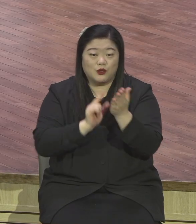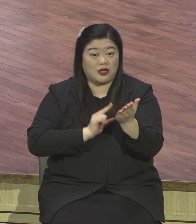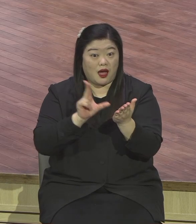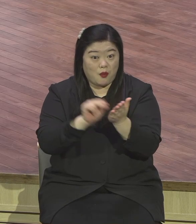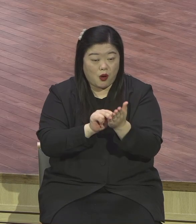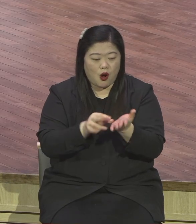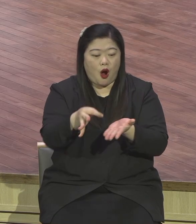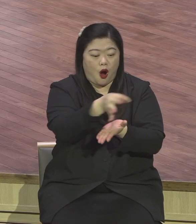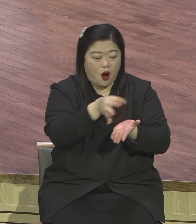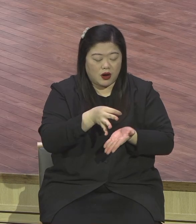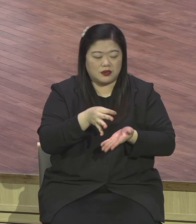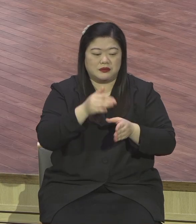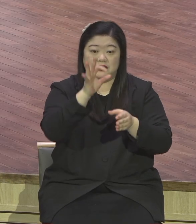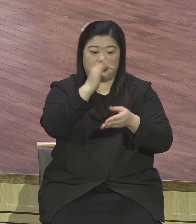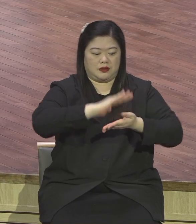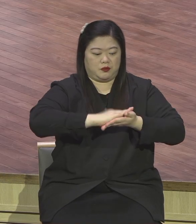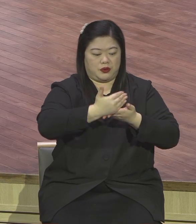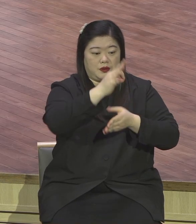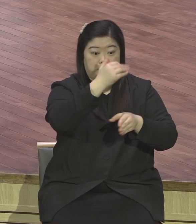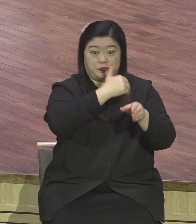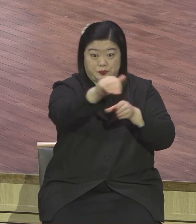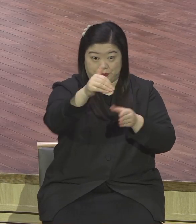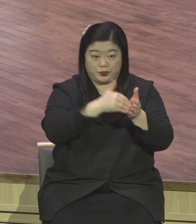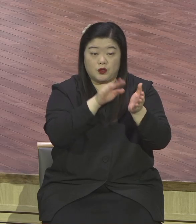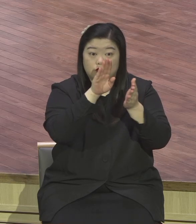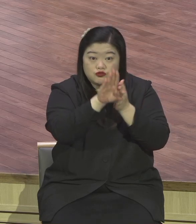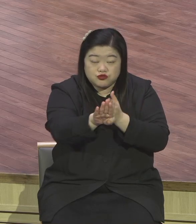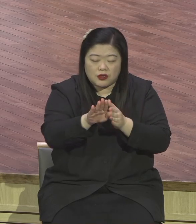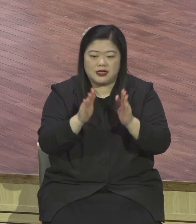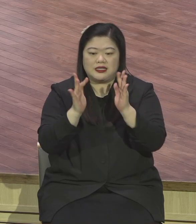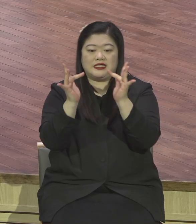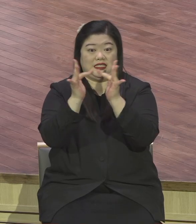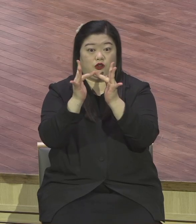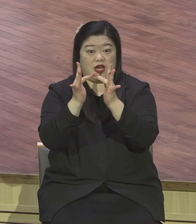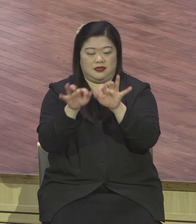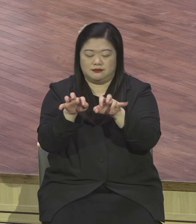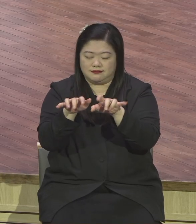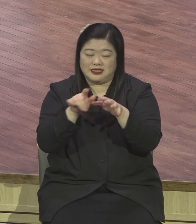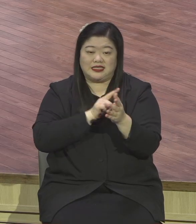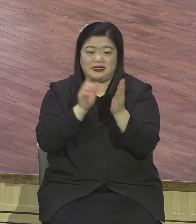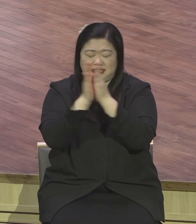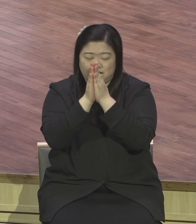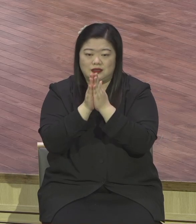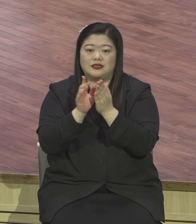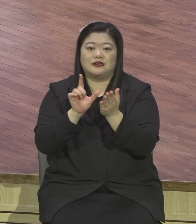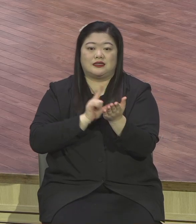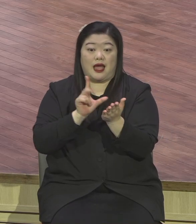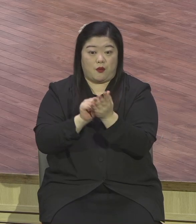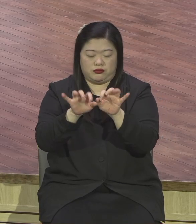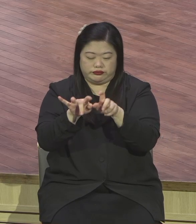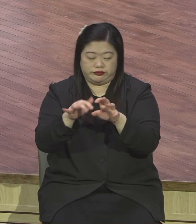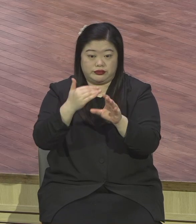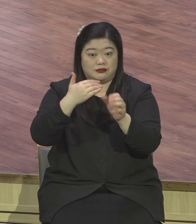찬양 드리겠습니다 아침 감사합니다 10ger invasion 1순위 1인분 2 2 2